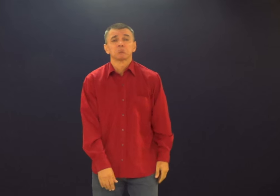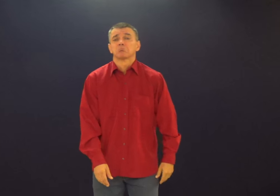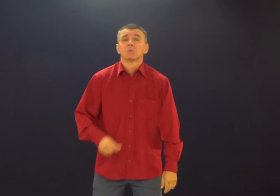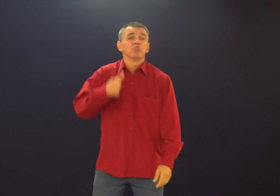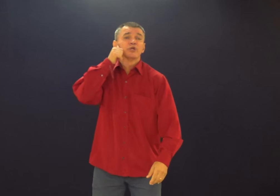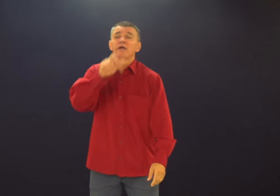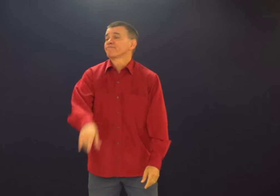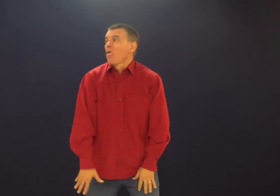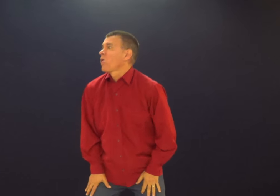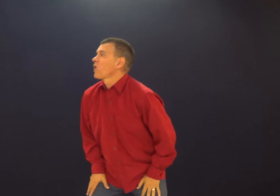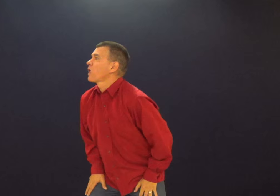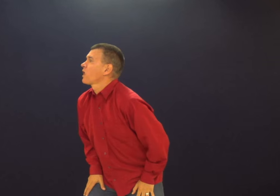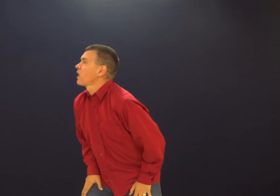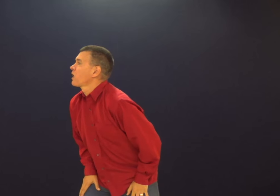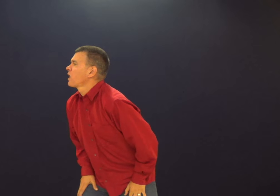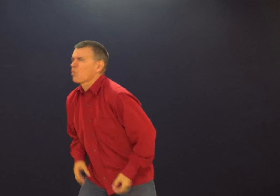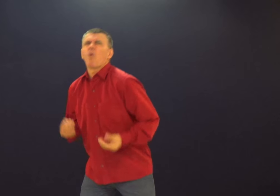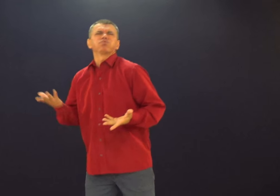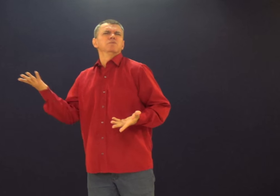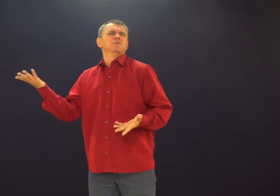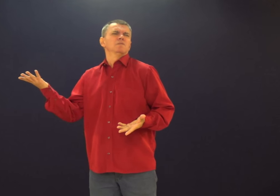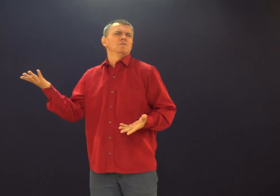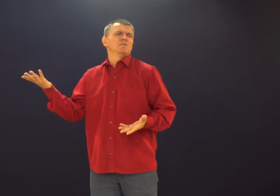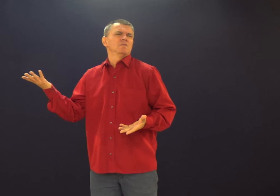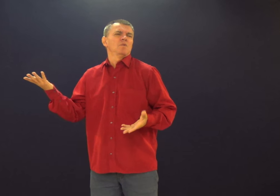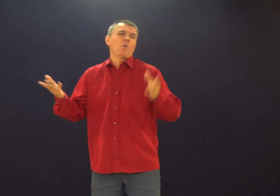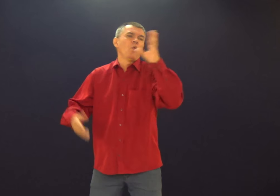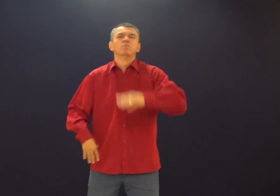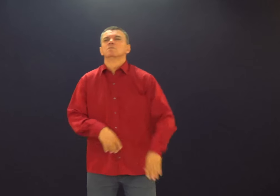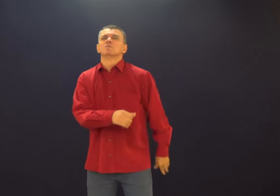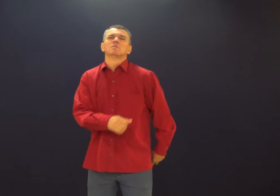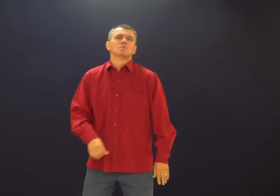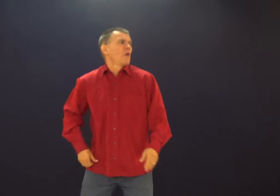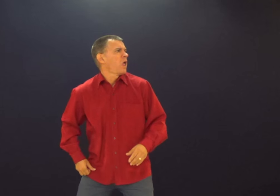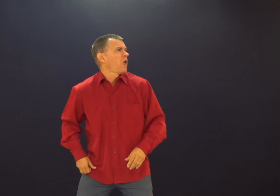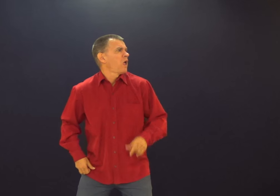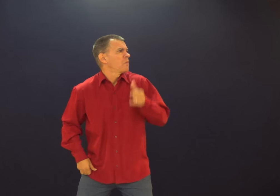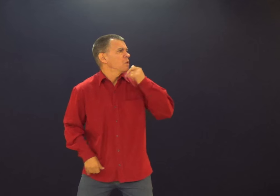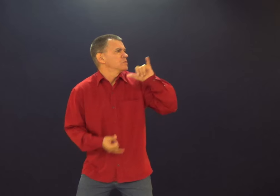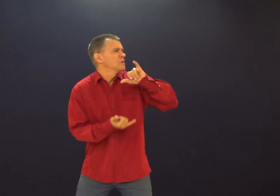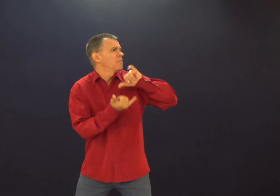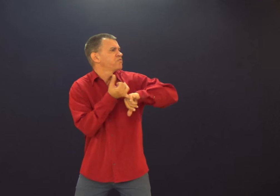Você olha e passa reto. Mas não. Eu não quero bebida. Mas eu quero a mulher que está passando. Ué.